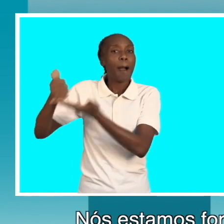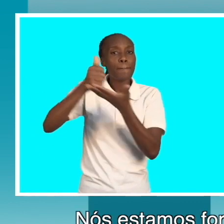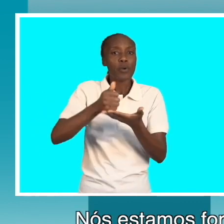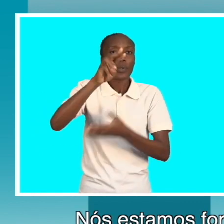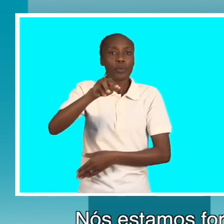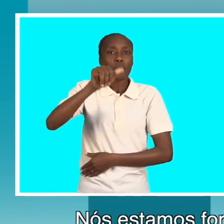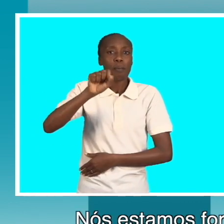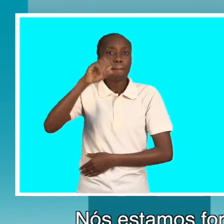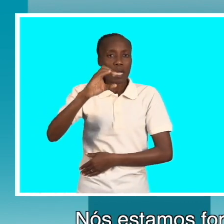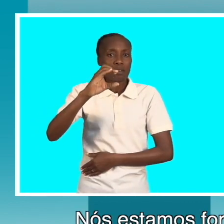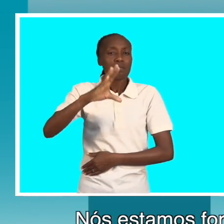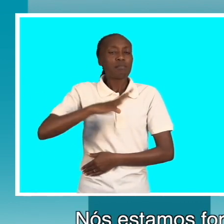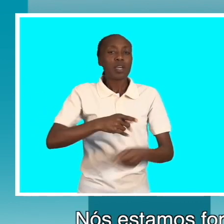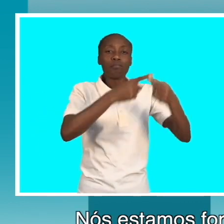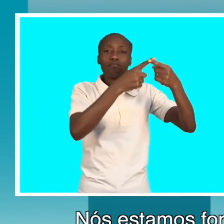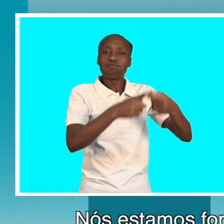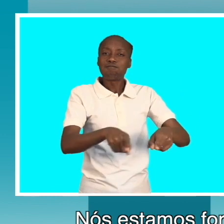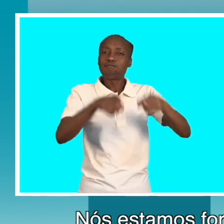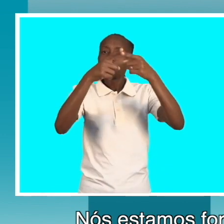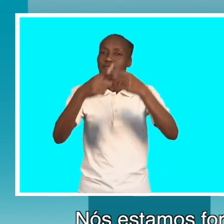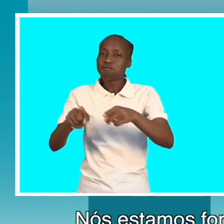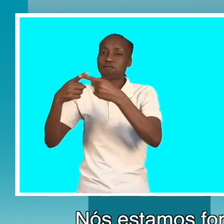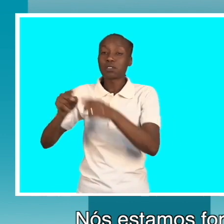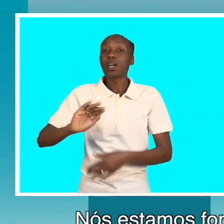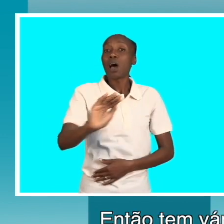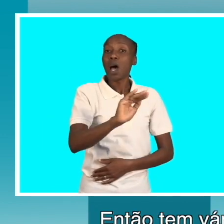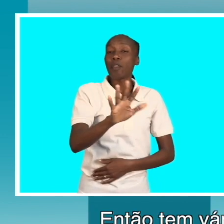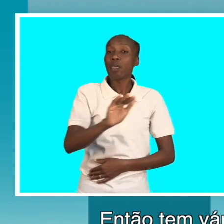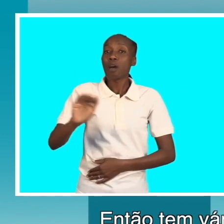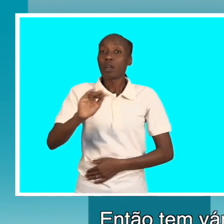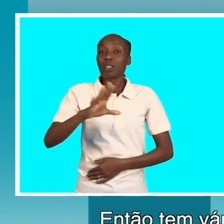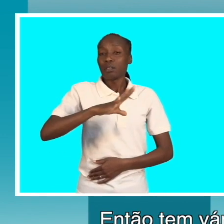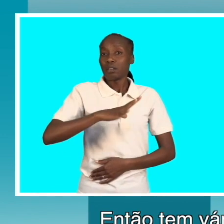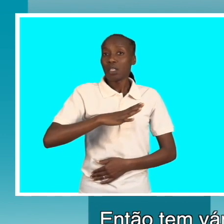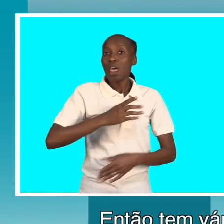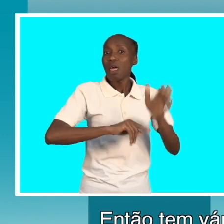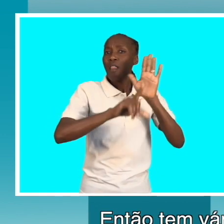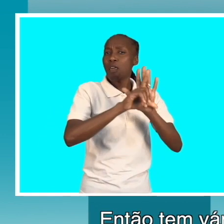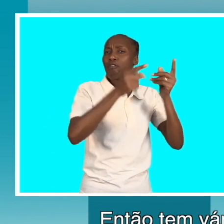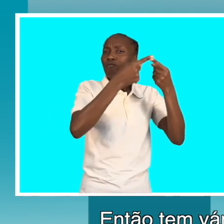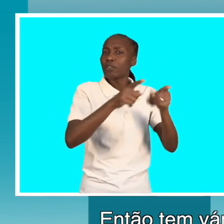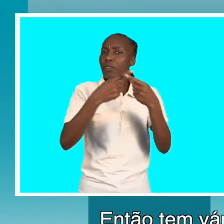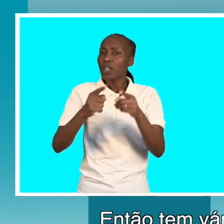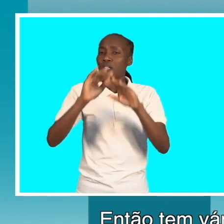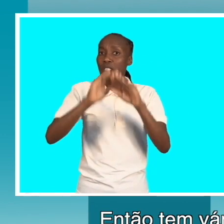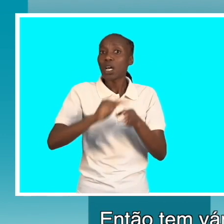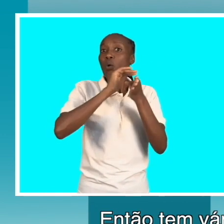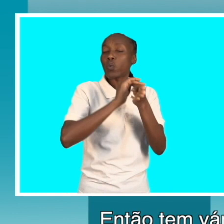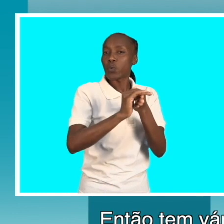então a gente está fornecendo apoio pelo MASC então tem várias áreas braços que a gente está ferramentas que a gente está